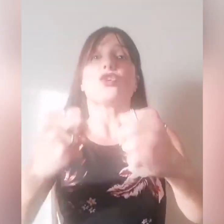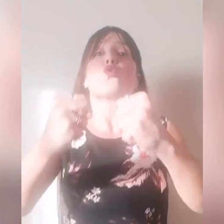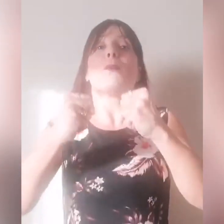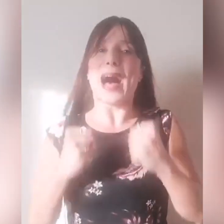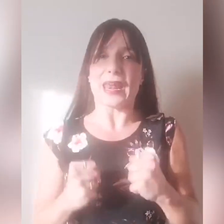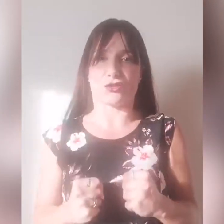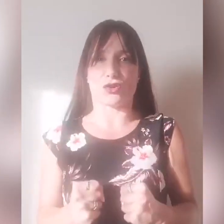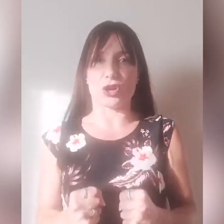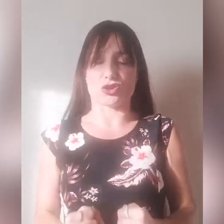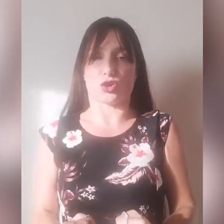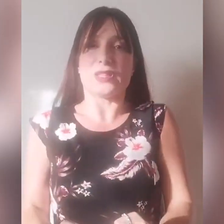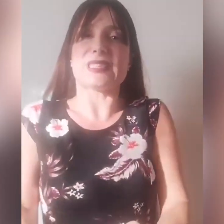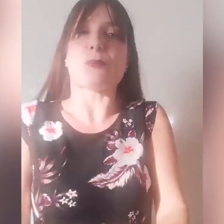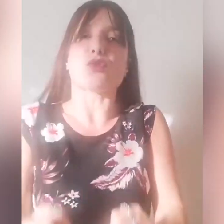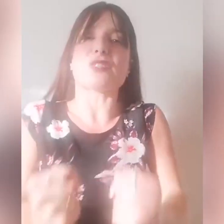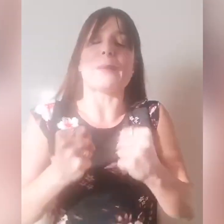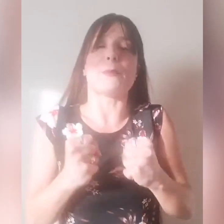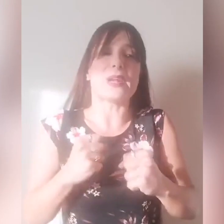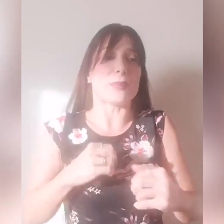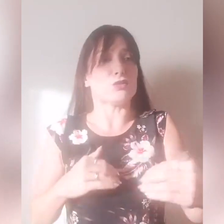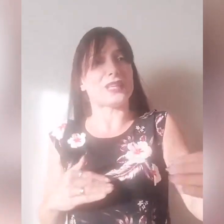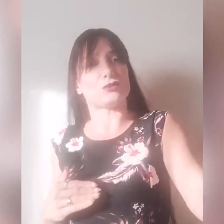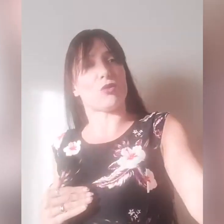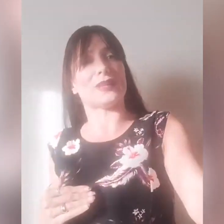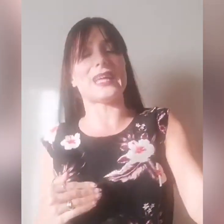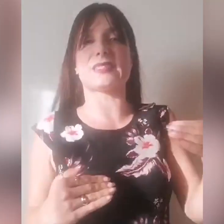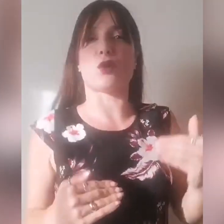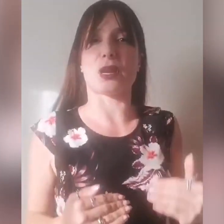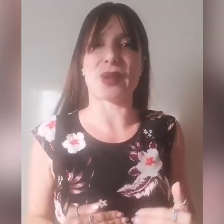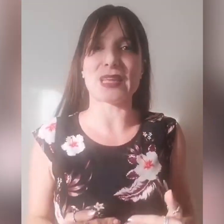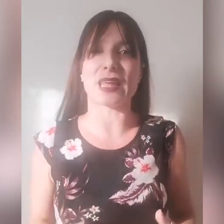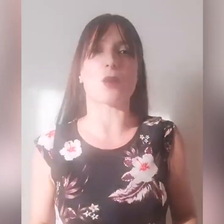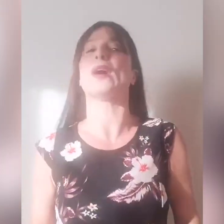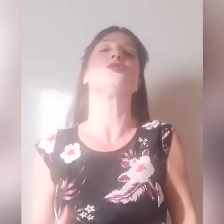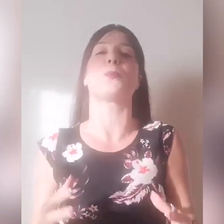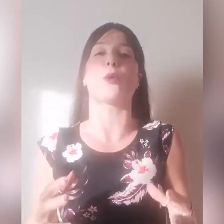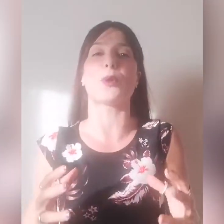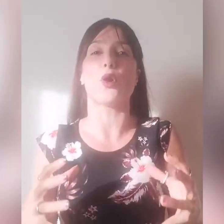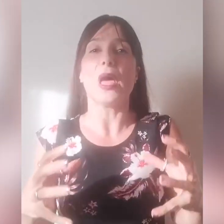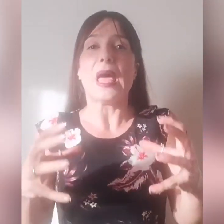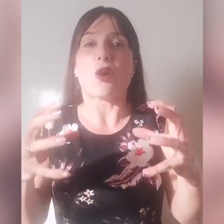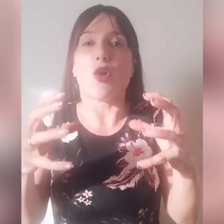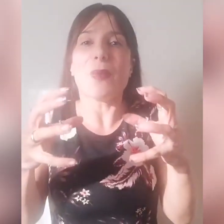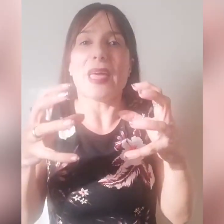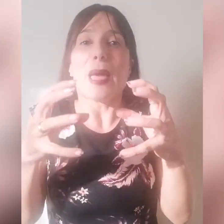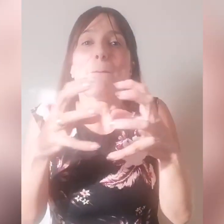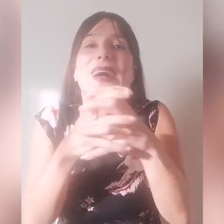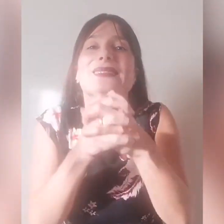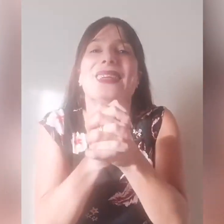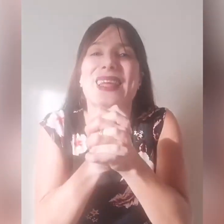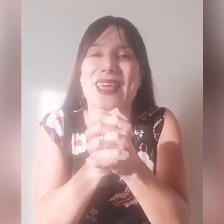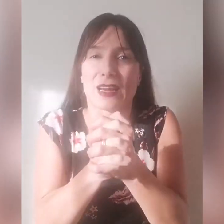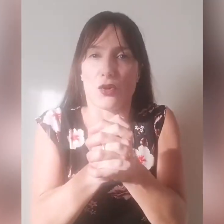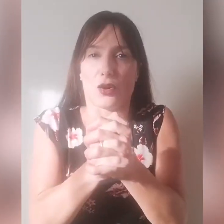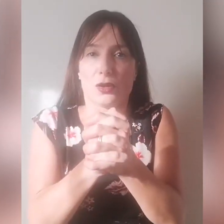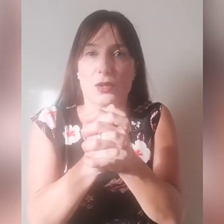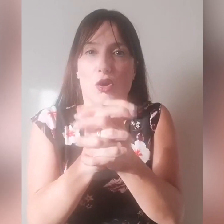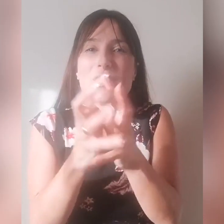rubare ciò che è nostro, quindi siamo uno step prima, non tanto come andarselo a riprendere, quanto proprio come mantenerlo, come